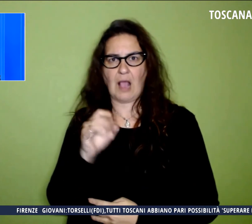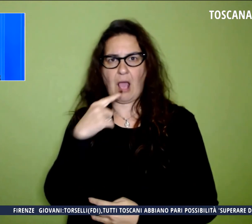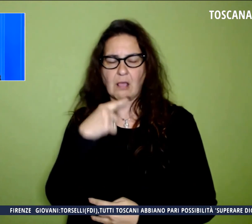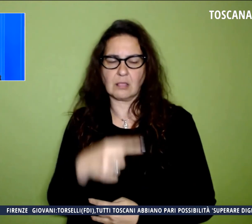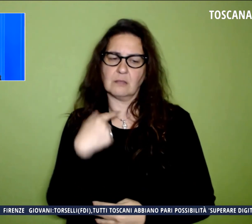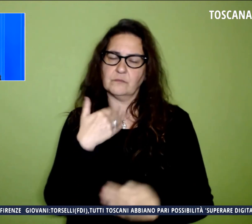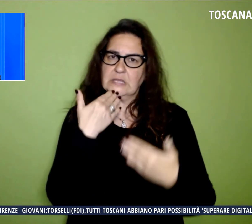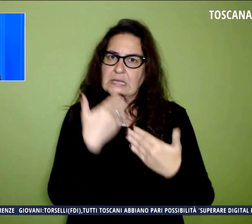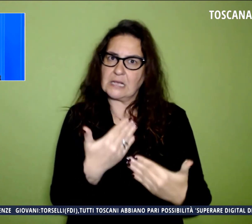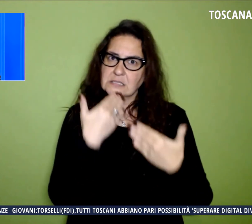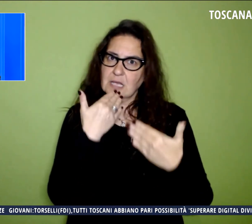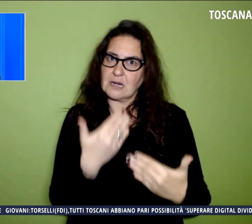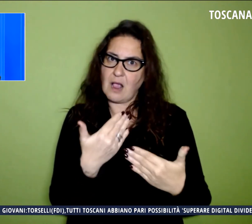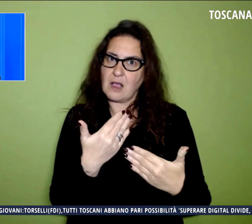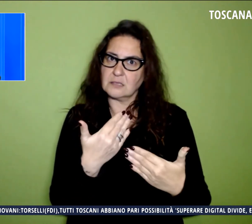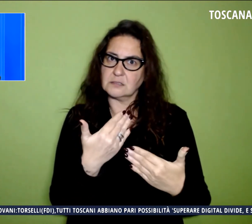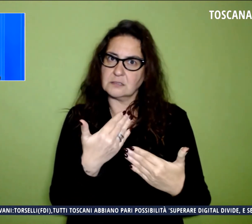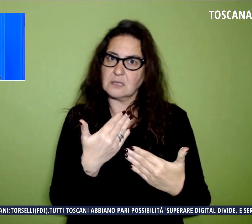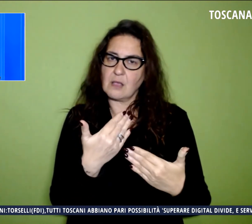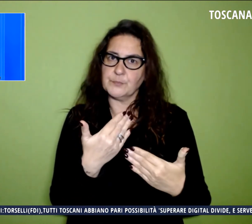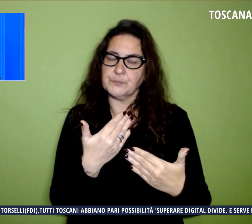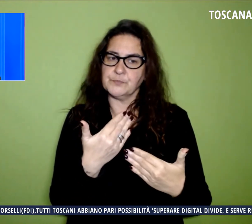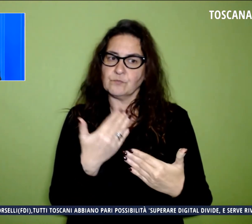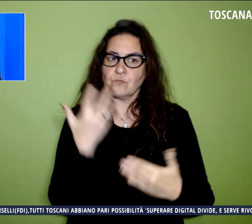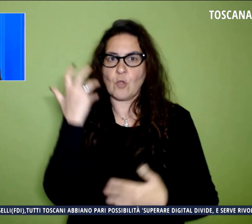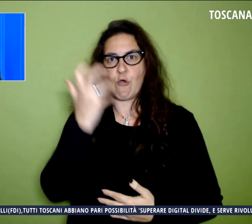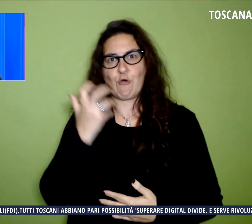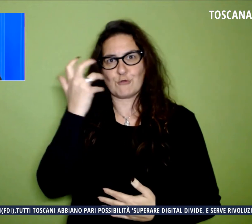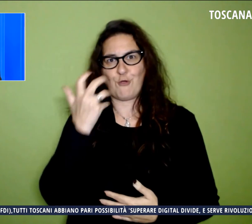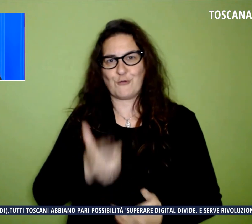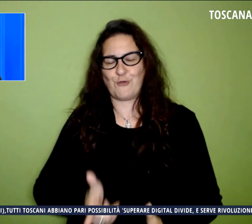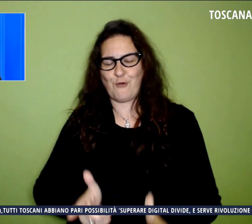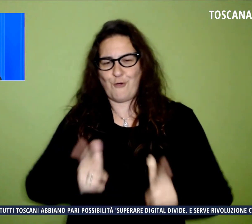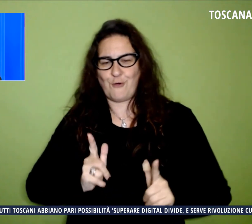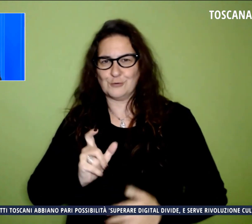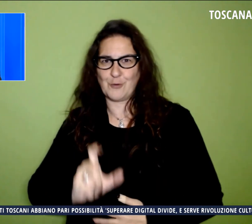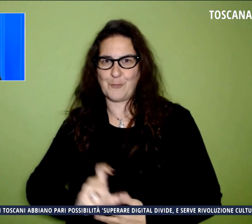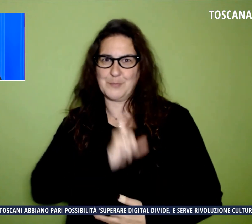detto di essere davvero orgogliosa di aver ricevuto questo premio.